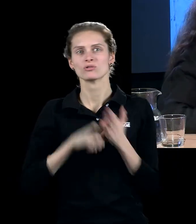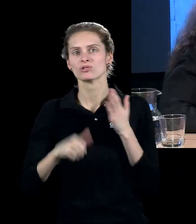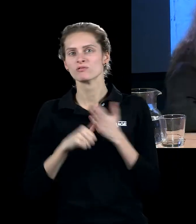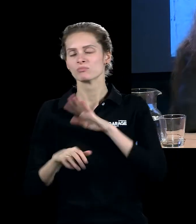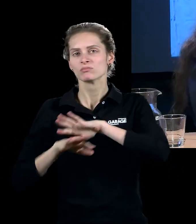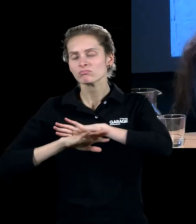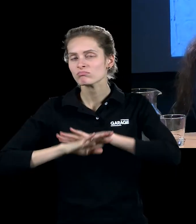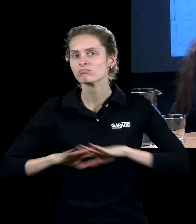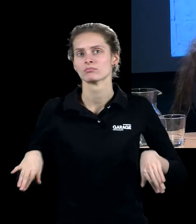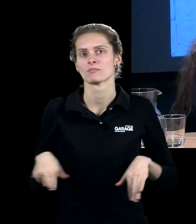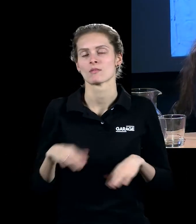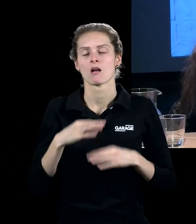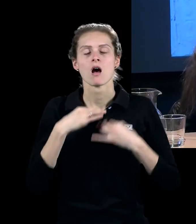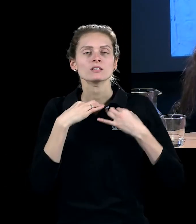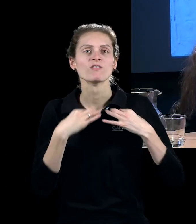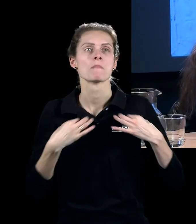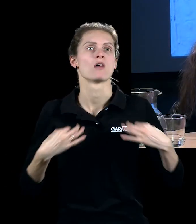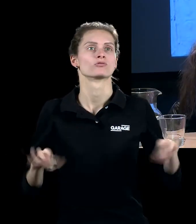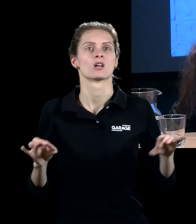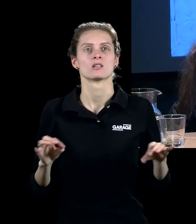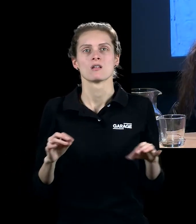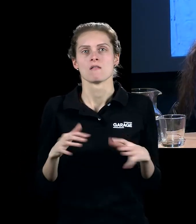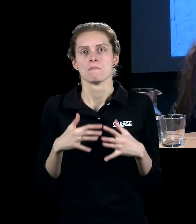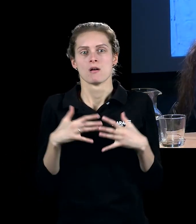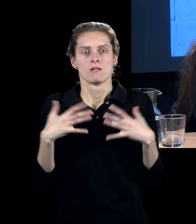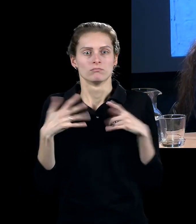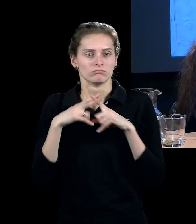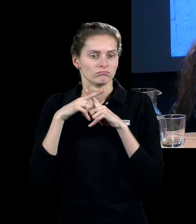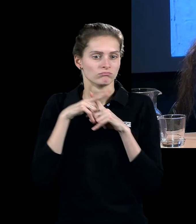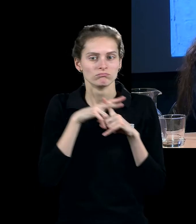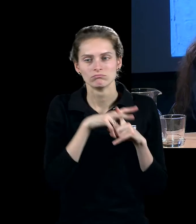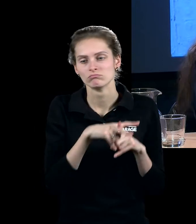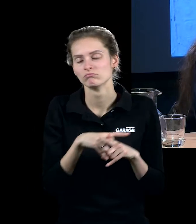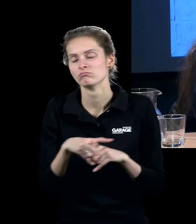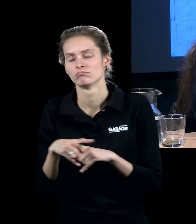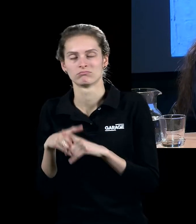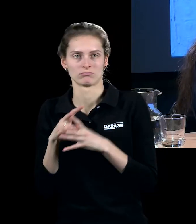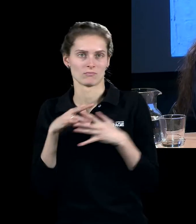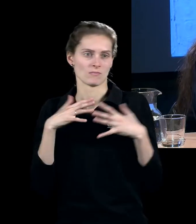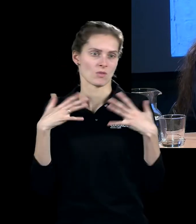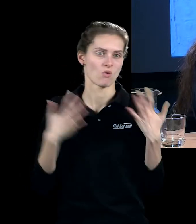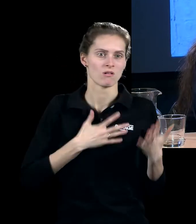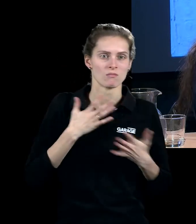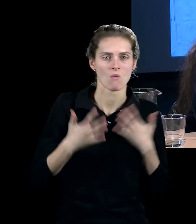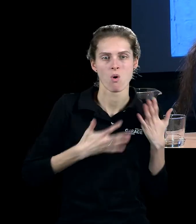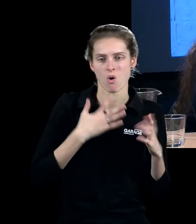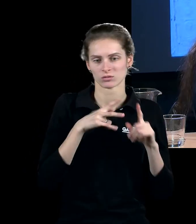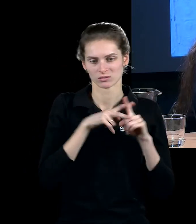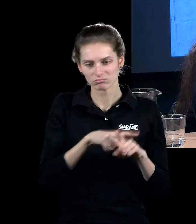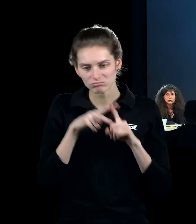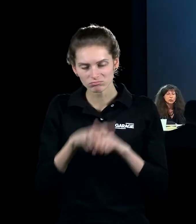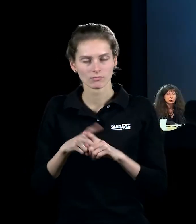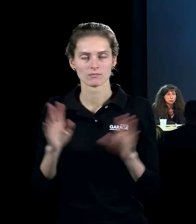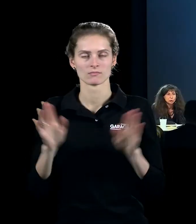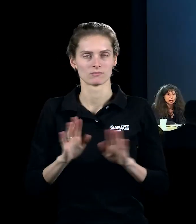от рукотворности, и освобождение от той чрезмерной психологизированности, мелодраматизма, которым была нагружена живопись